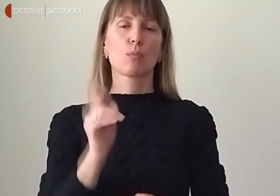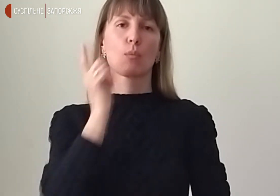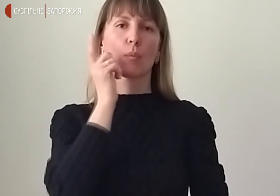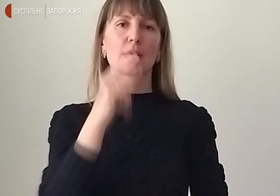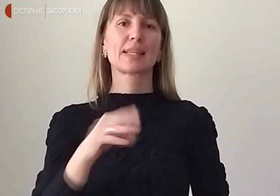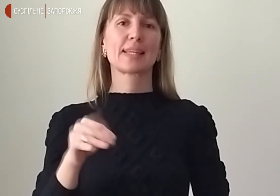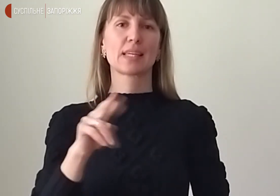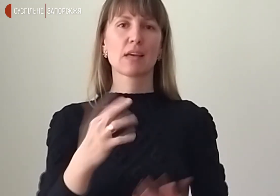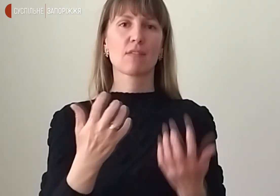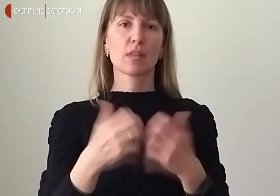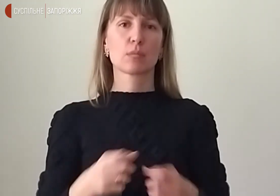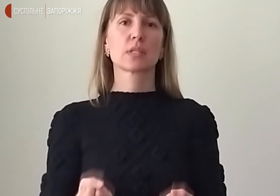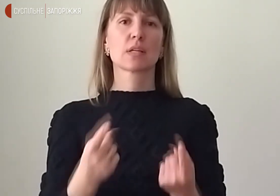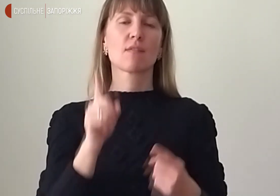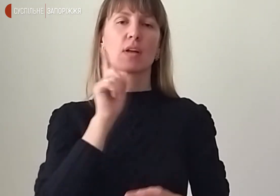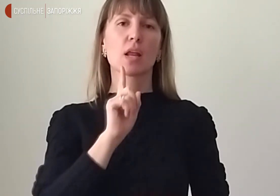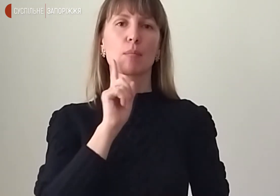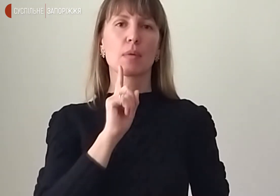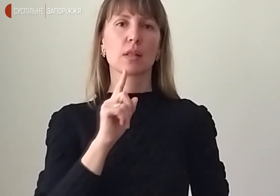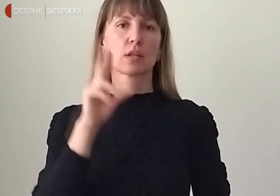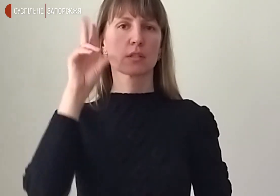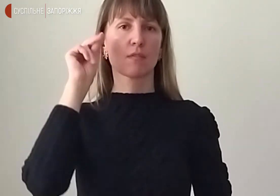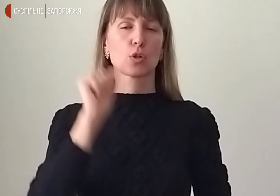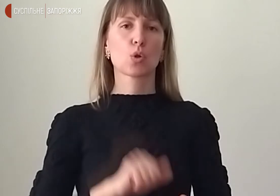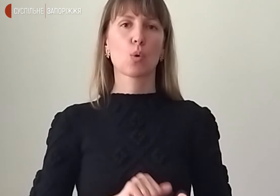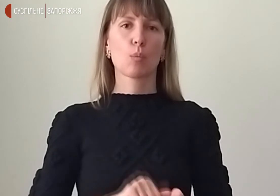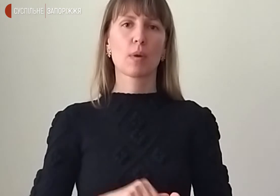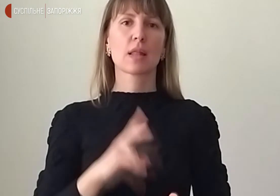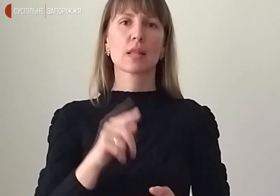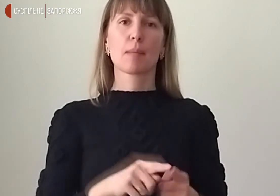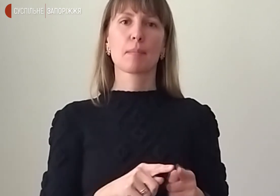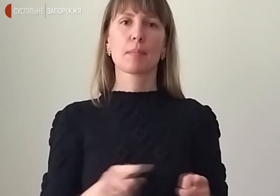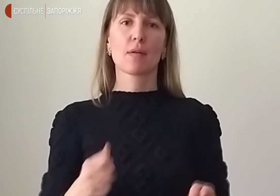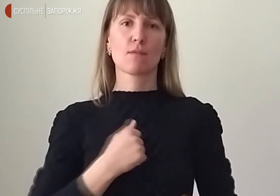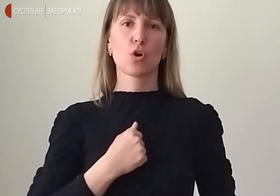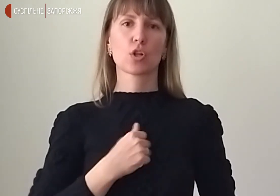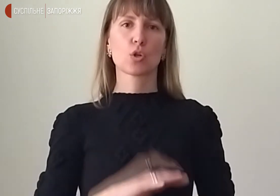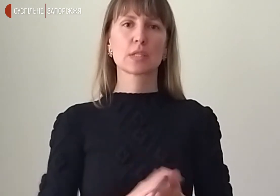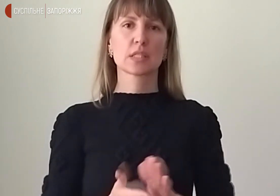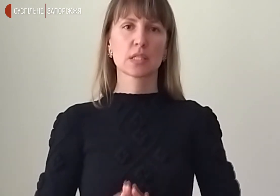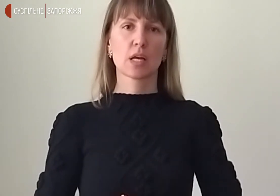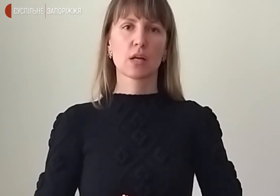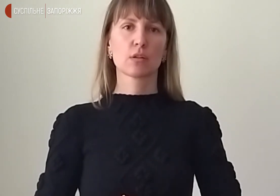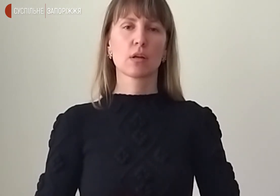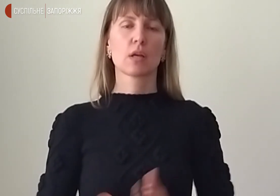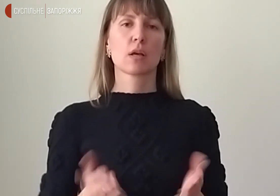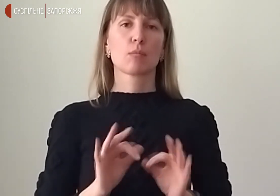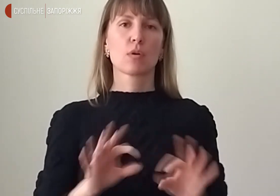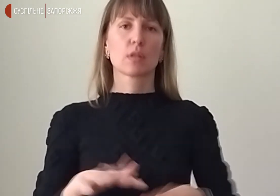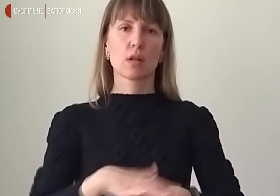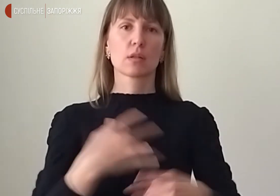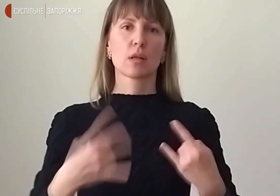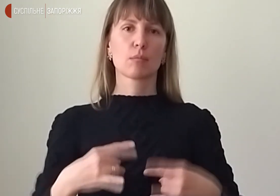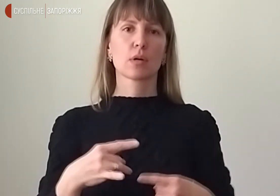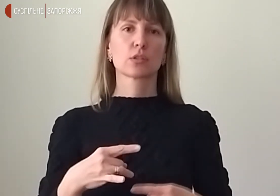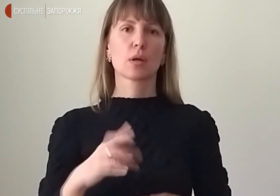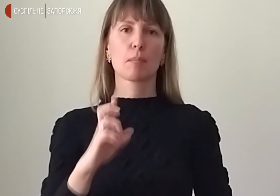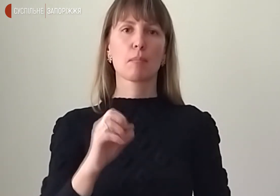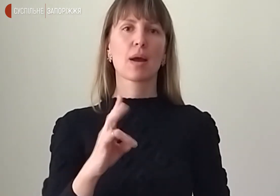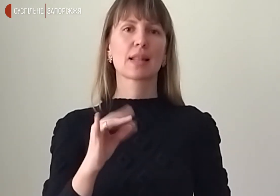автоматично з'явиться тимчасовий цифровий документ на період воєнного стану. Як повиснив Суспільному Мстислав Банік, цей